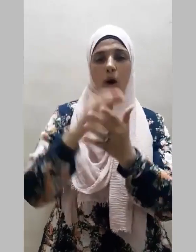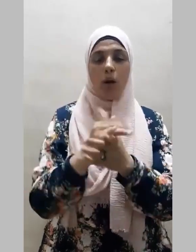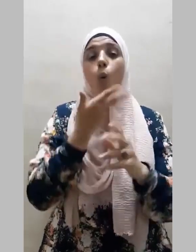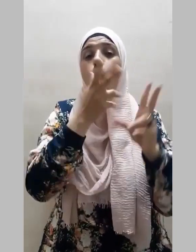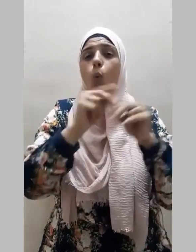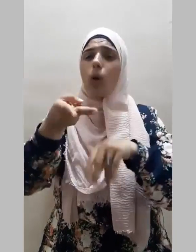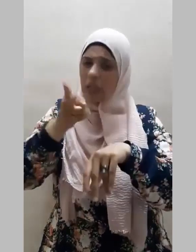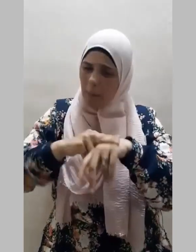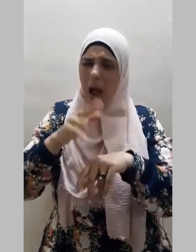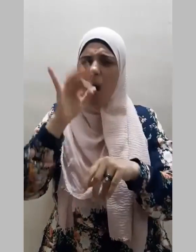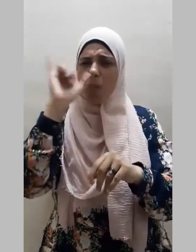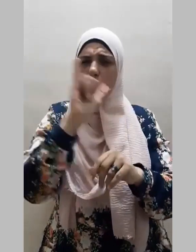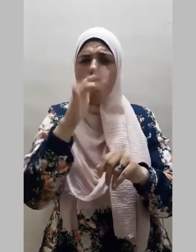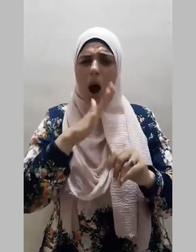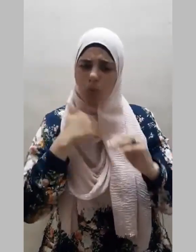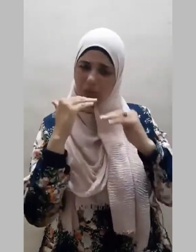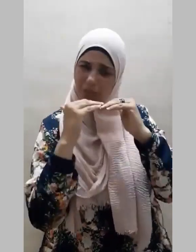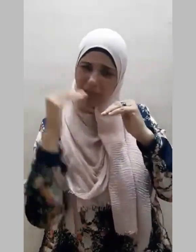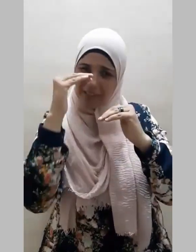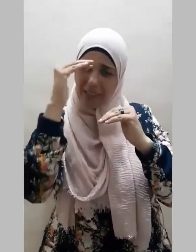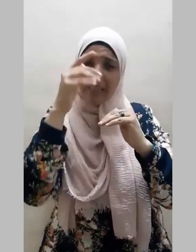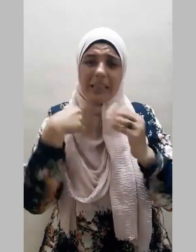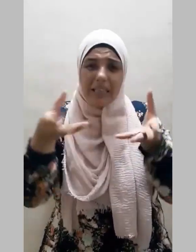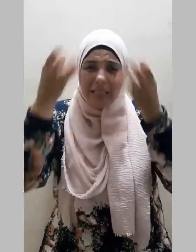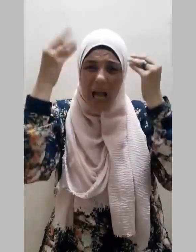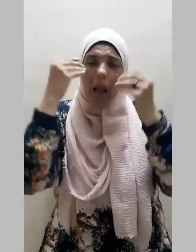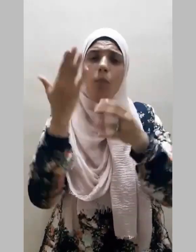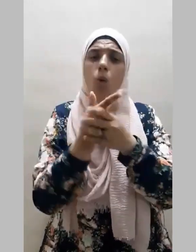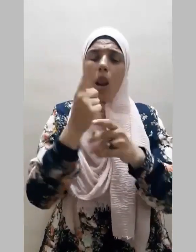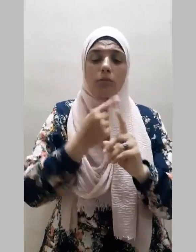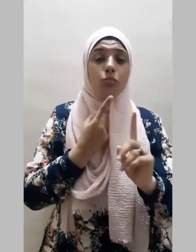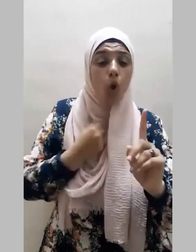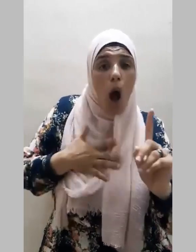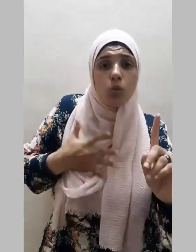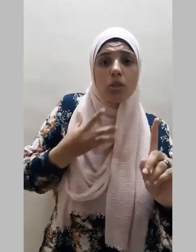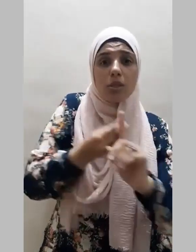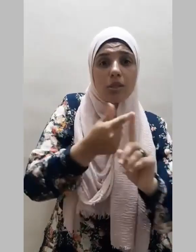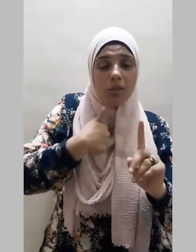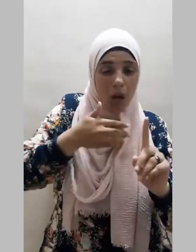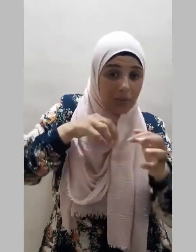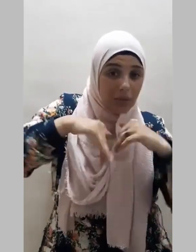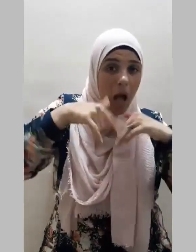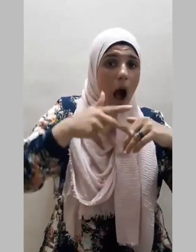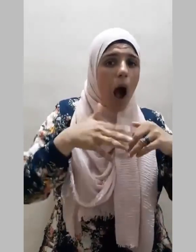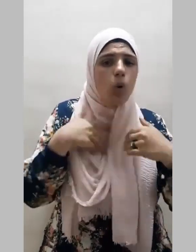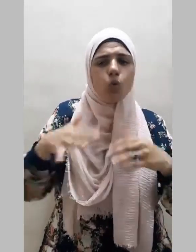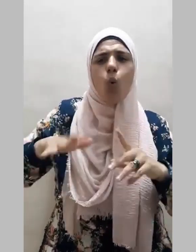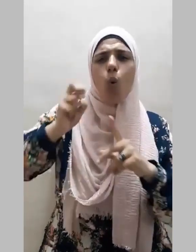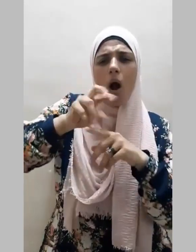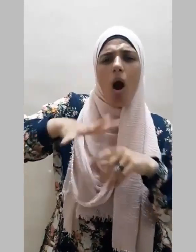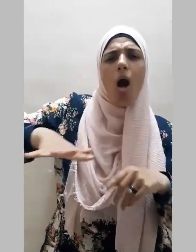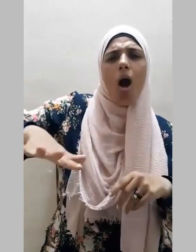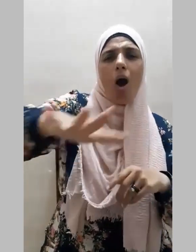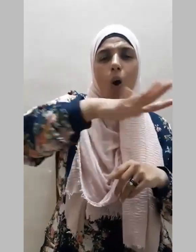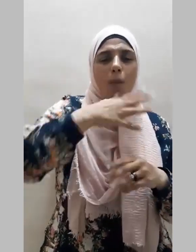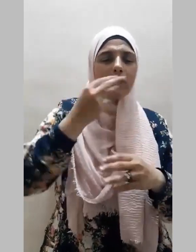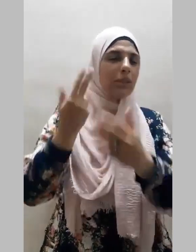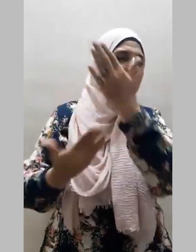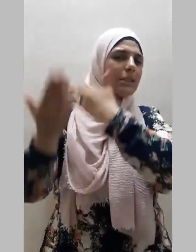أقل تقدير أن يكون لدينا الرغبة في العودة في الأمة إلى الزمن الكبار من